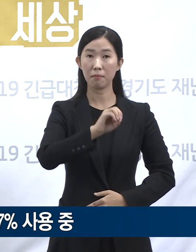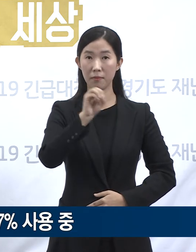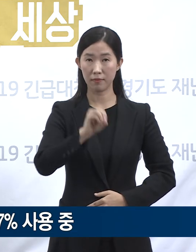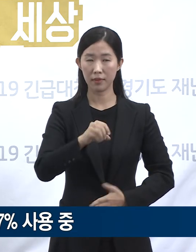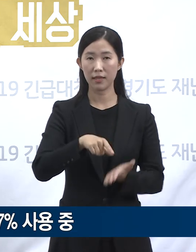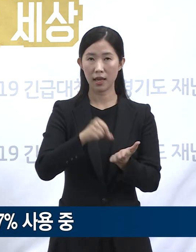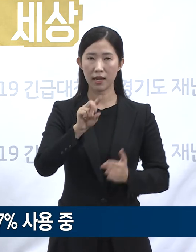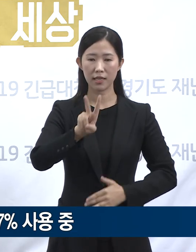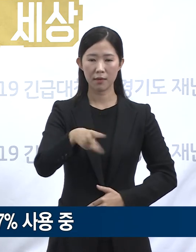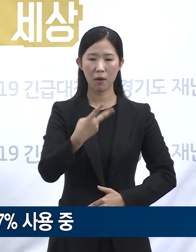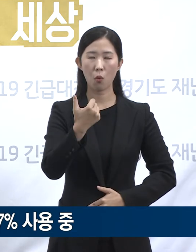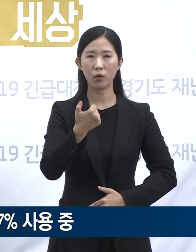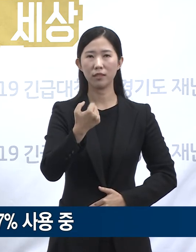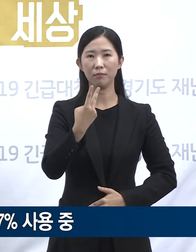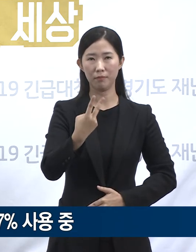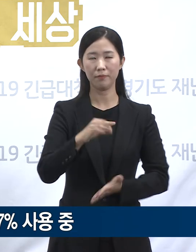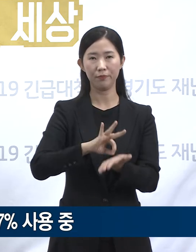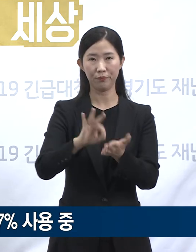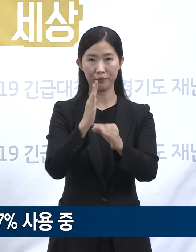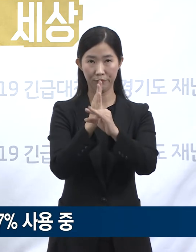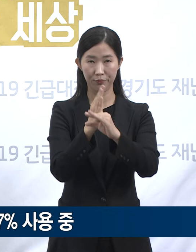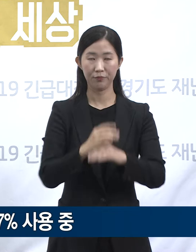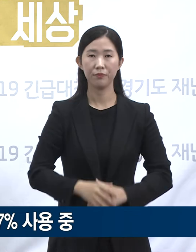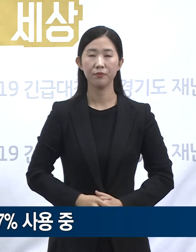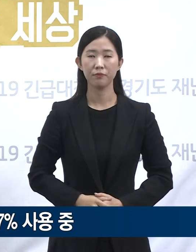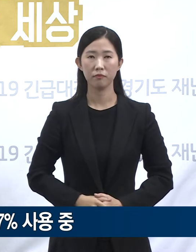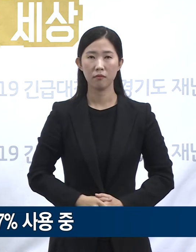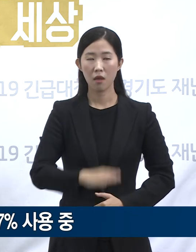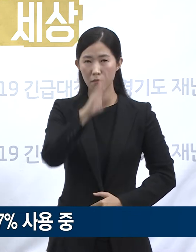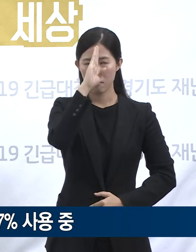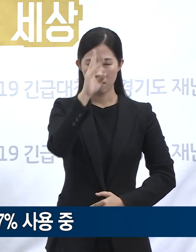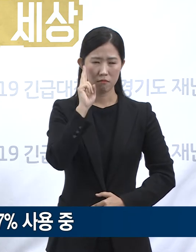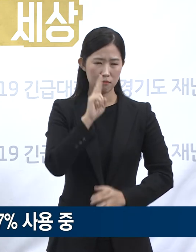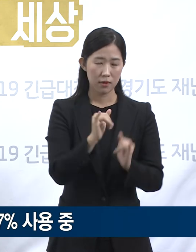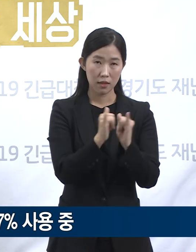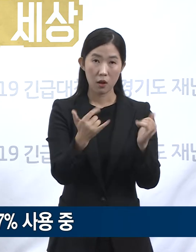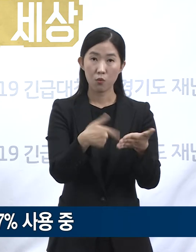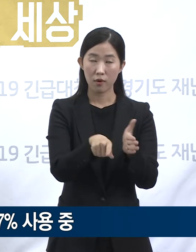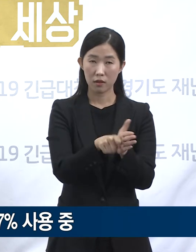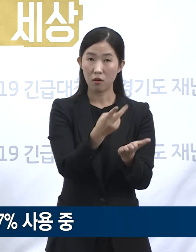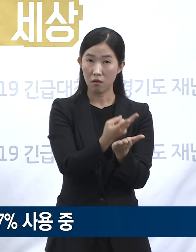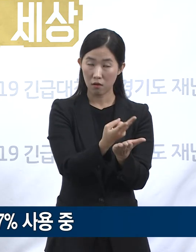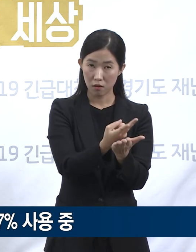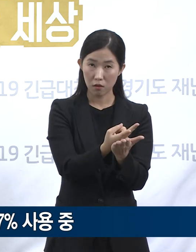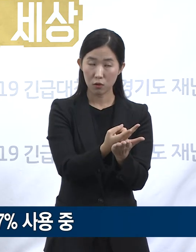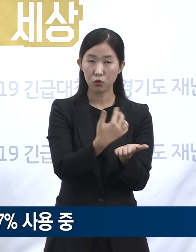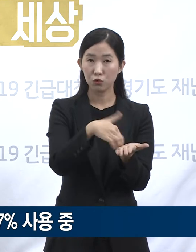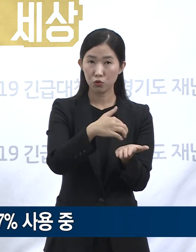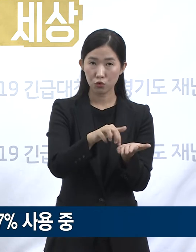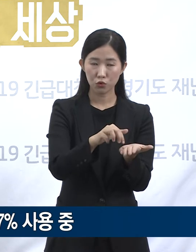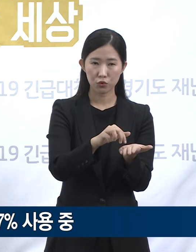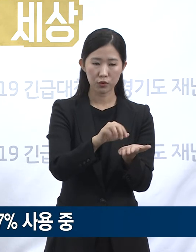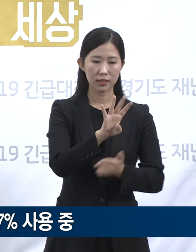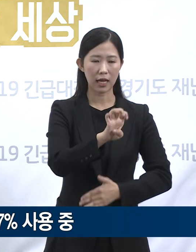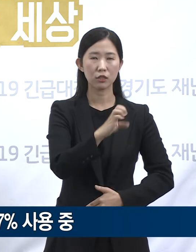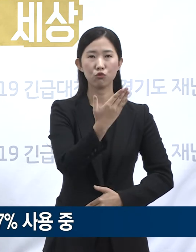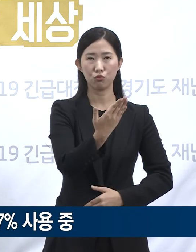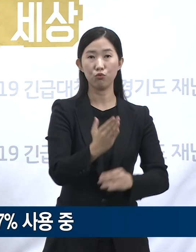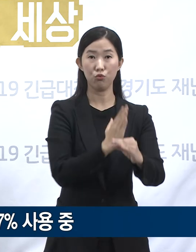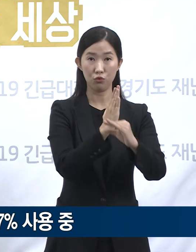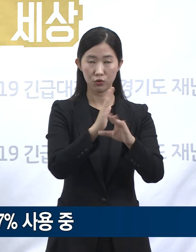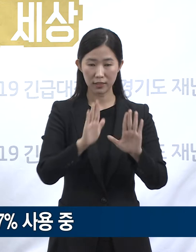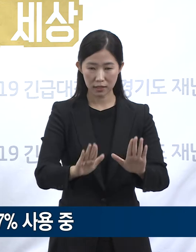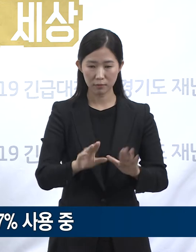252병상입니다. 중증환자 치료 병상은 도내 확보된 49개의 병상 중